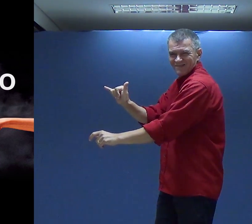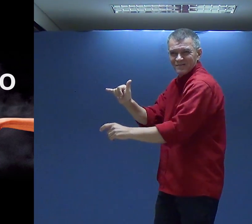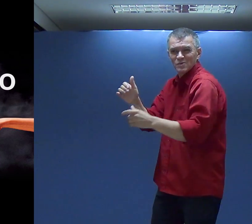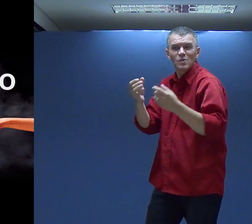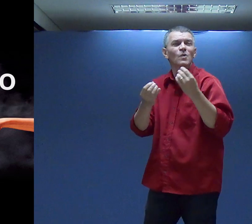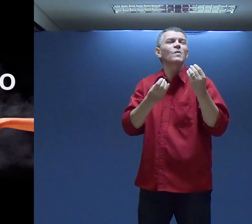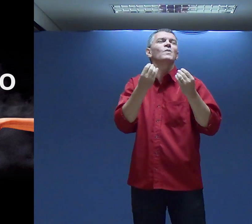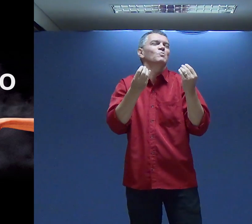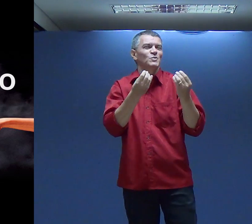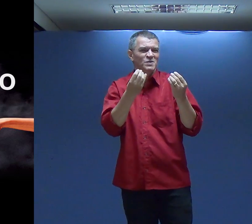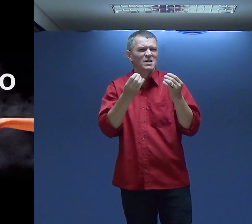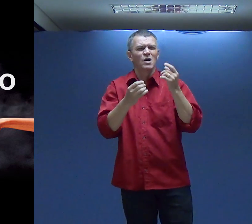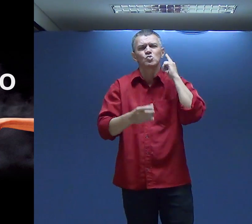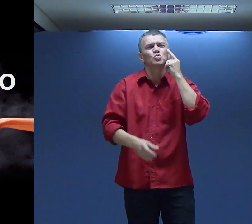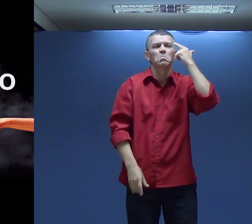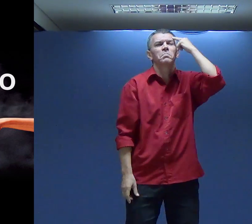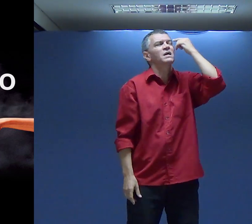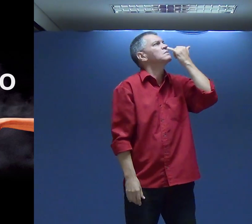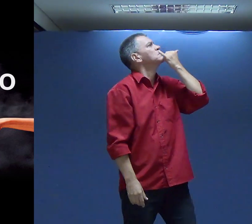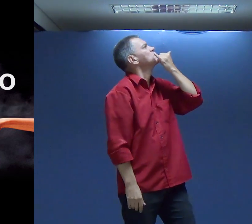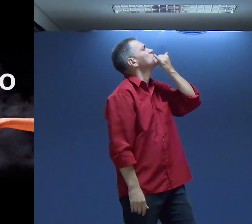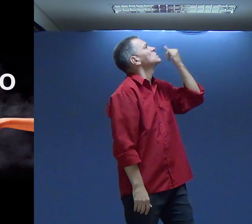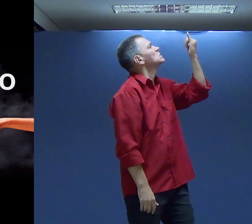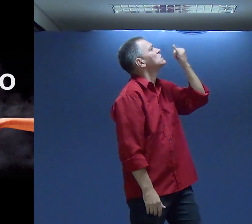Perdoar a Deus